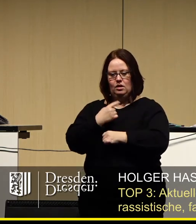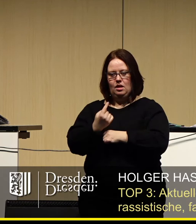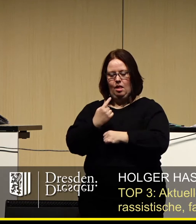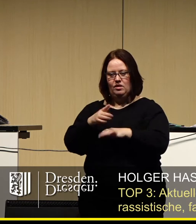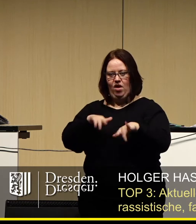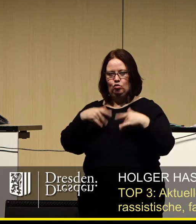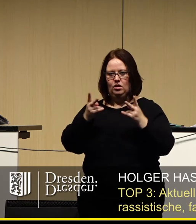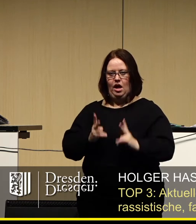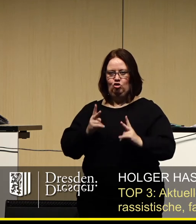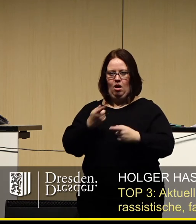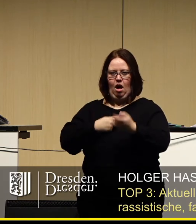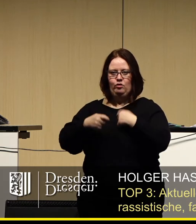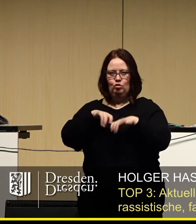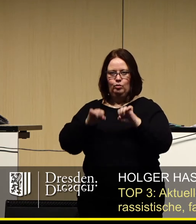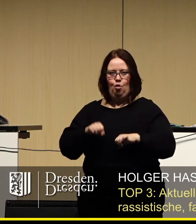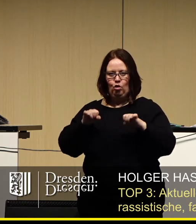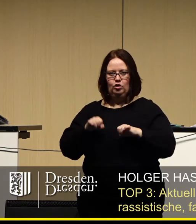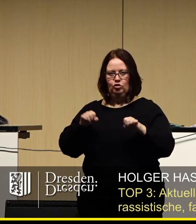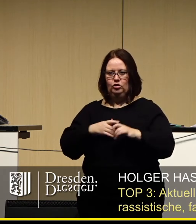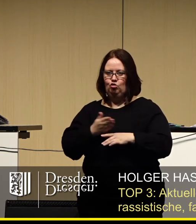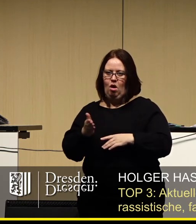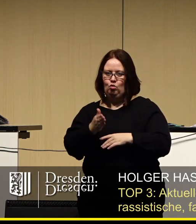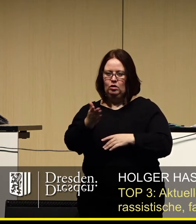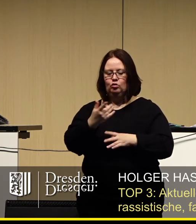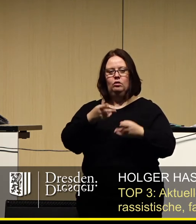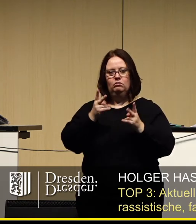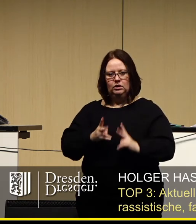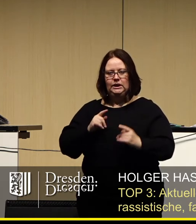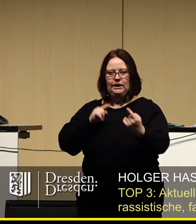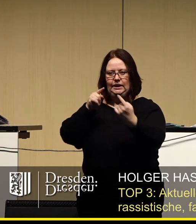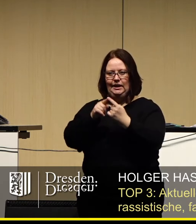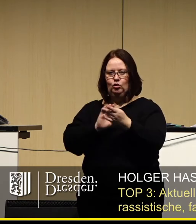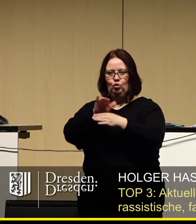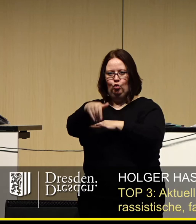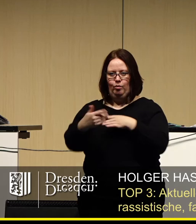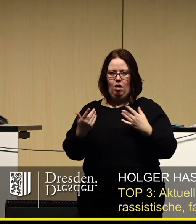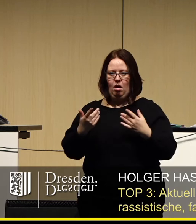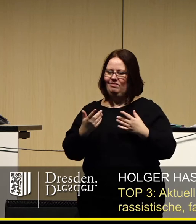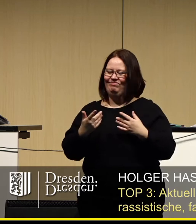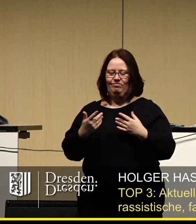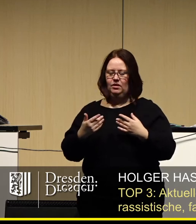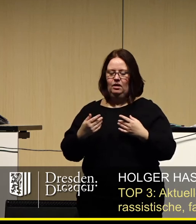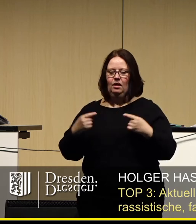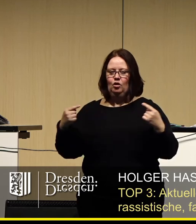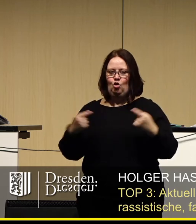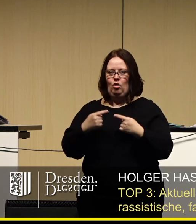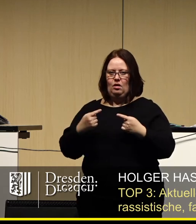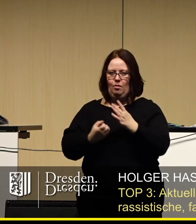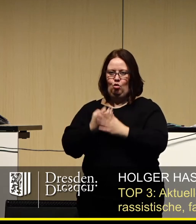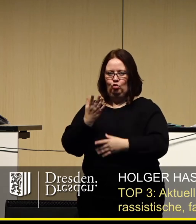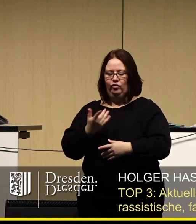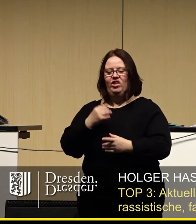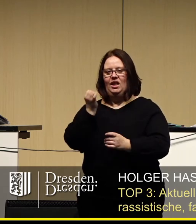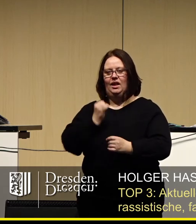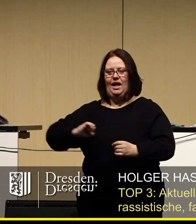die versammlungsrechtlichen Handlungsmöglichkeiten nicht nur auslotet, sondern gezielt überdehnt, handelt kontraproduktiv. Sie verschafft